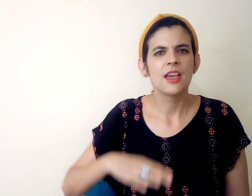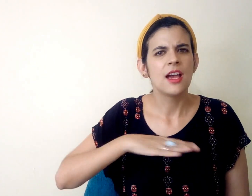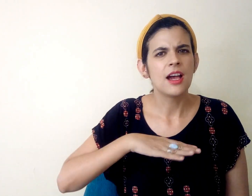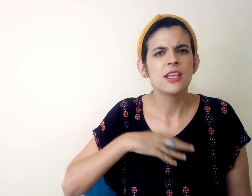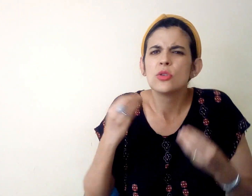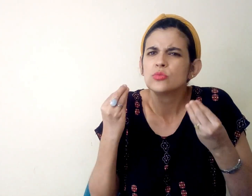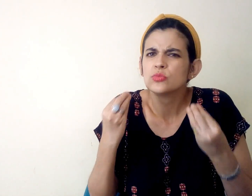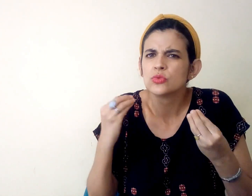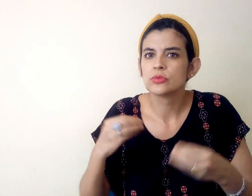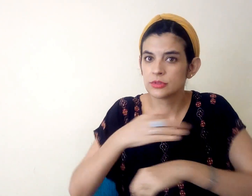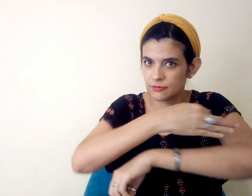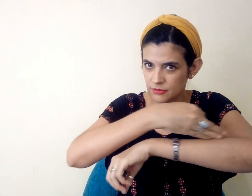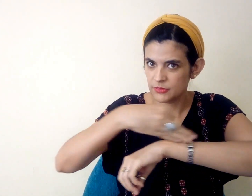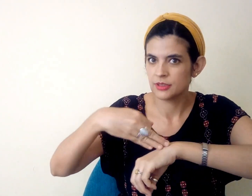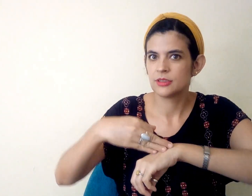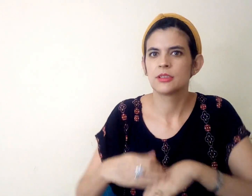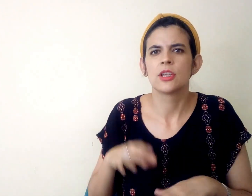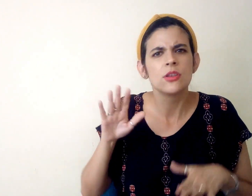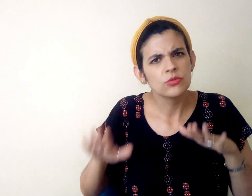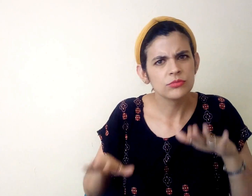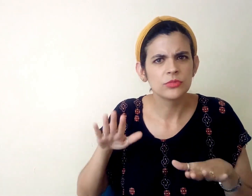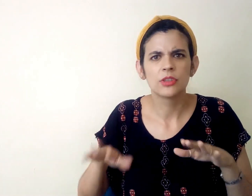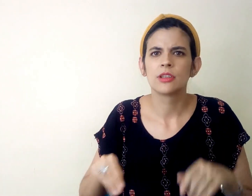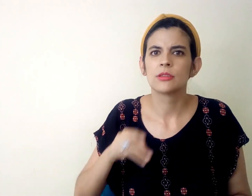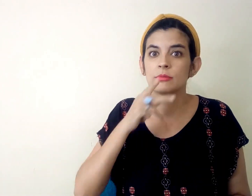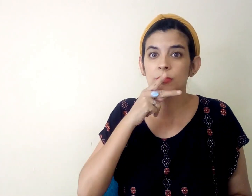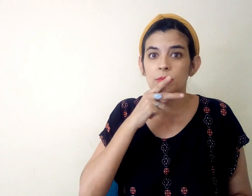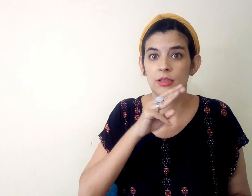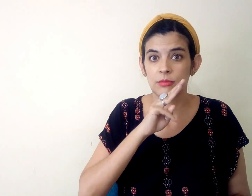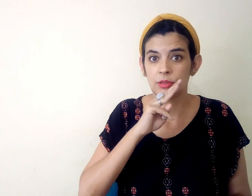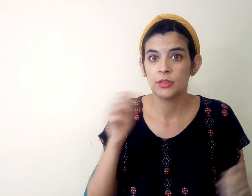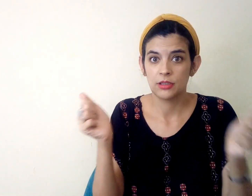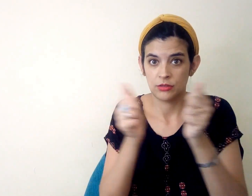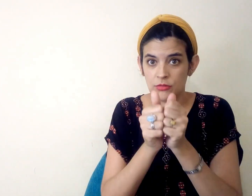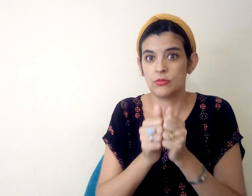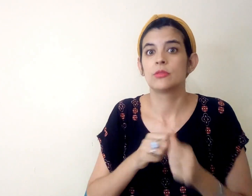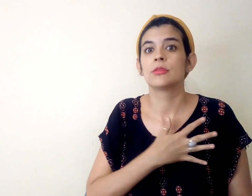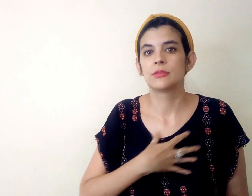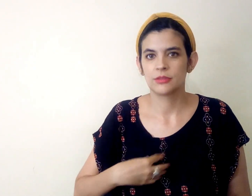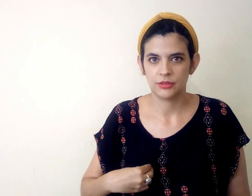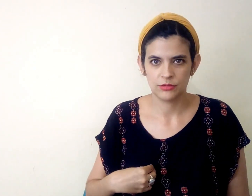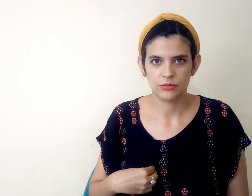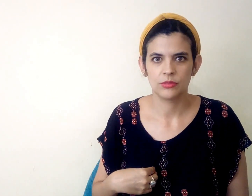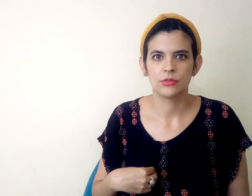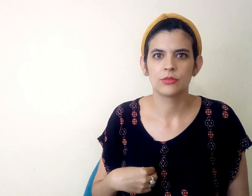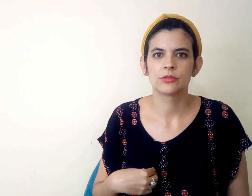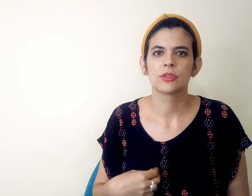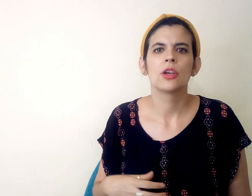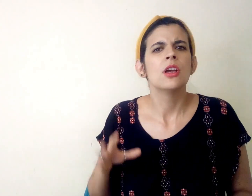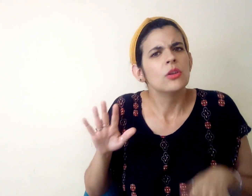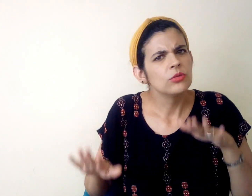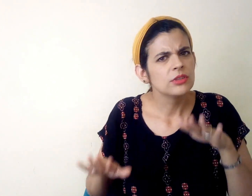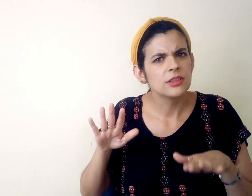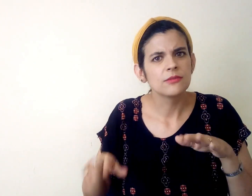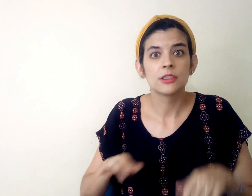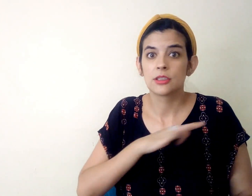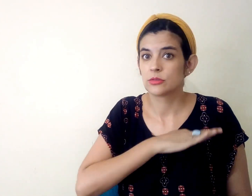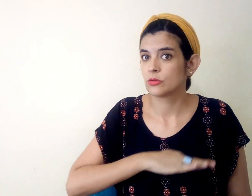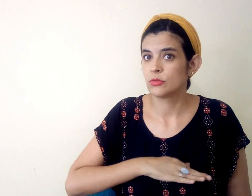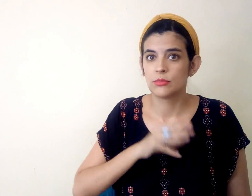¿Sabías que hay muchos tipos de familias? A veces están padre y madre con hijos. A